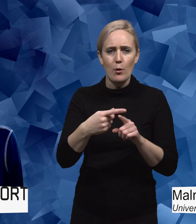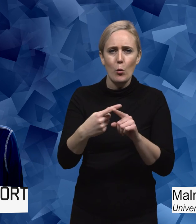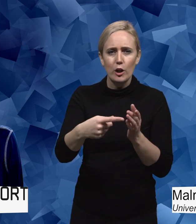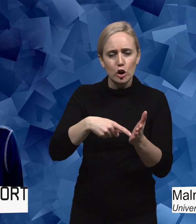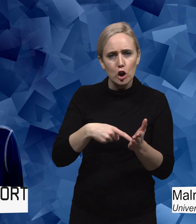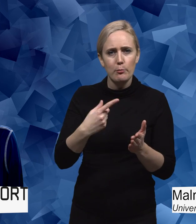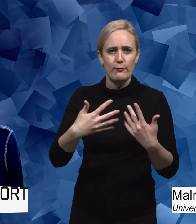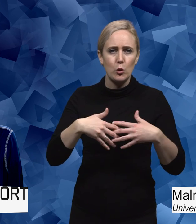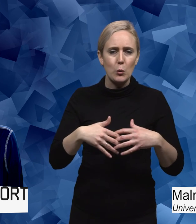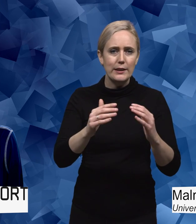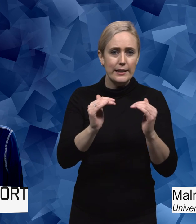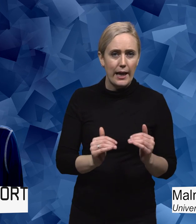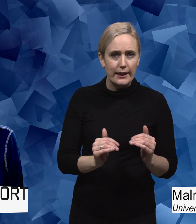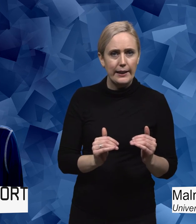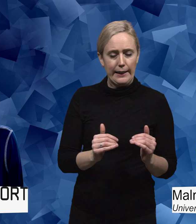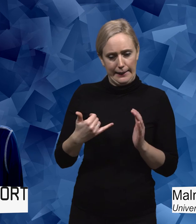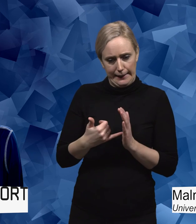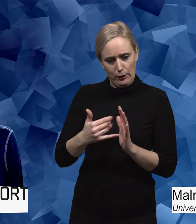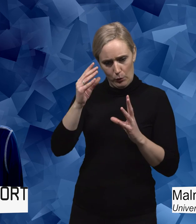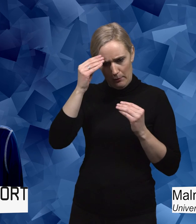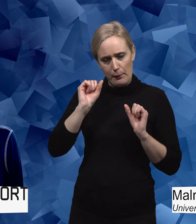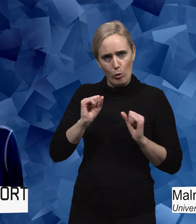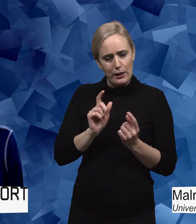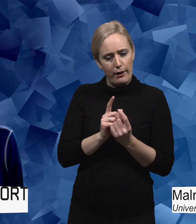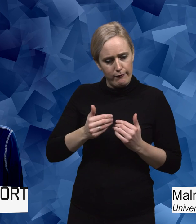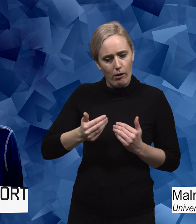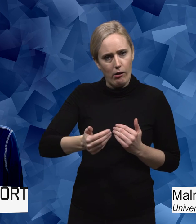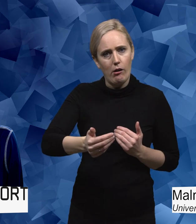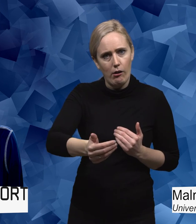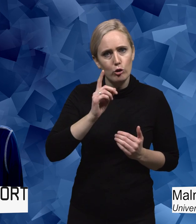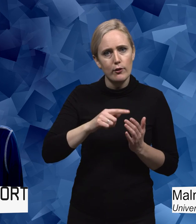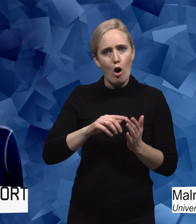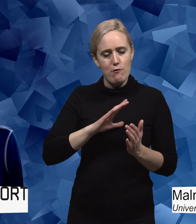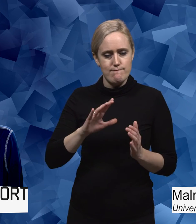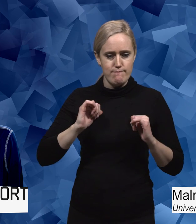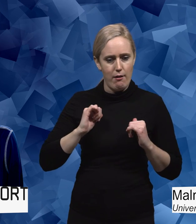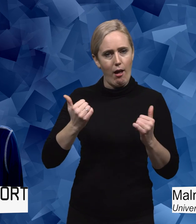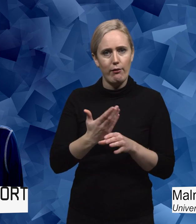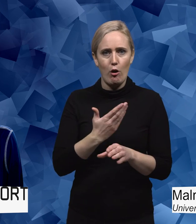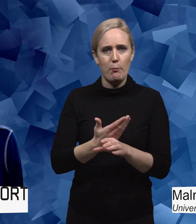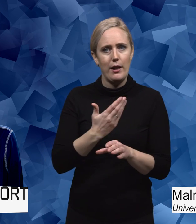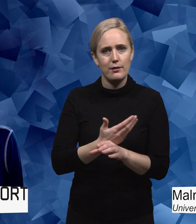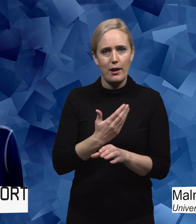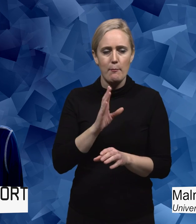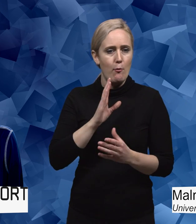funktionsnedsättningar under sin utbildning tror jag för att man ska ha den här beredskapen och slippa vara rädd och osäker. Så där tror jag